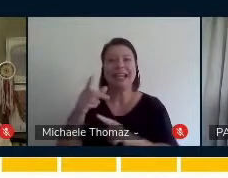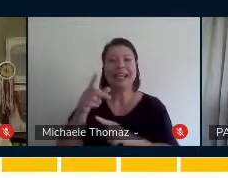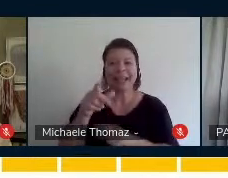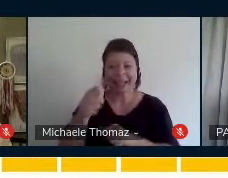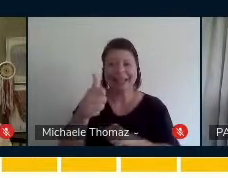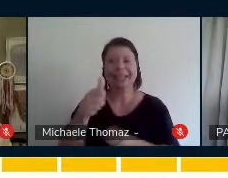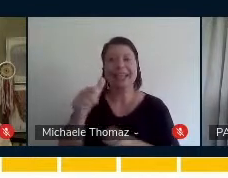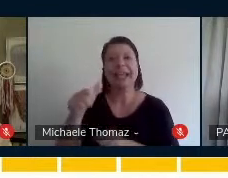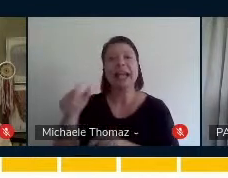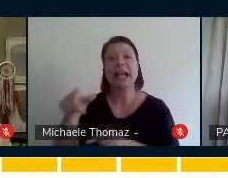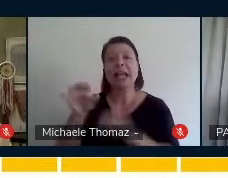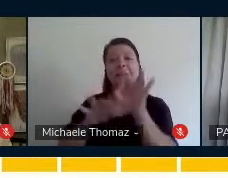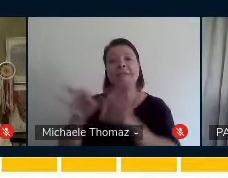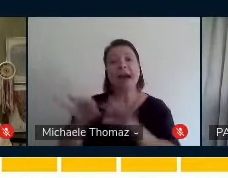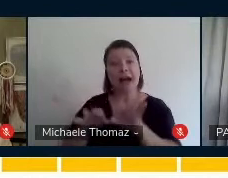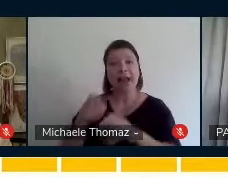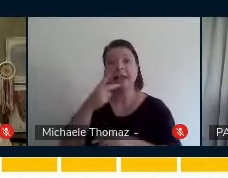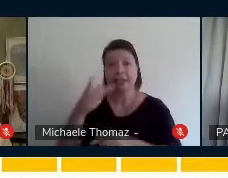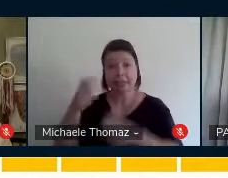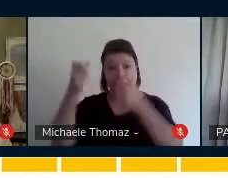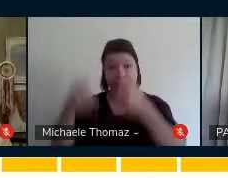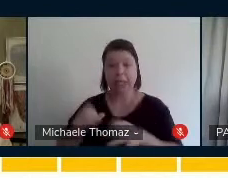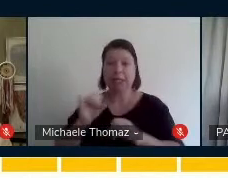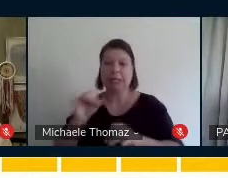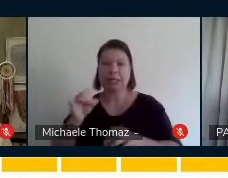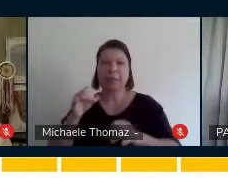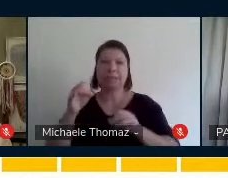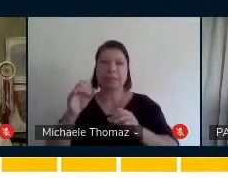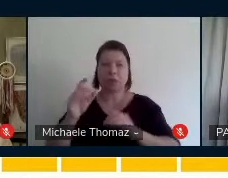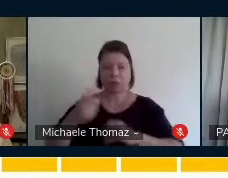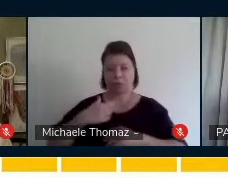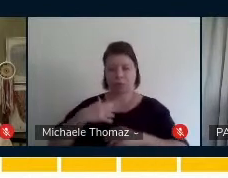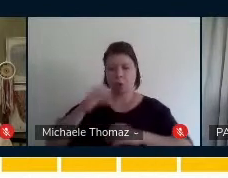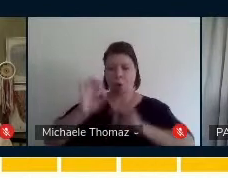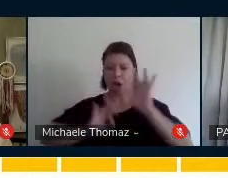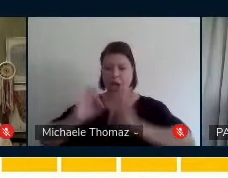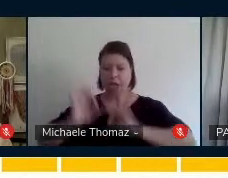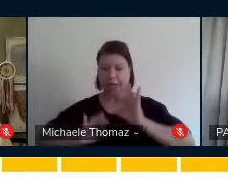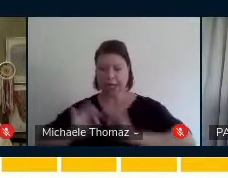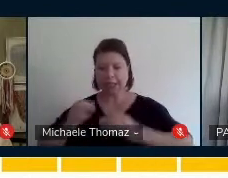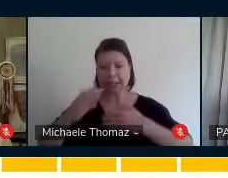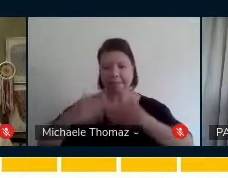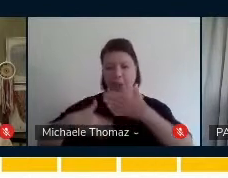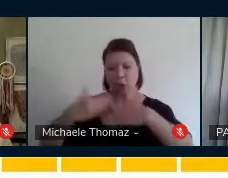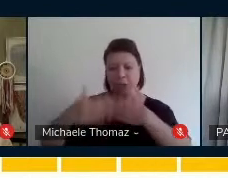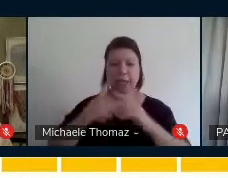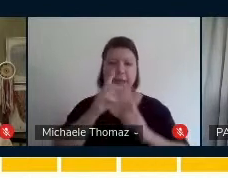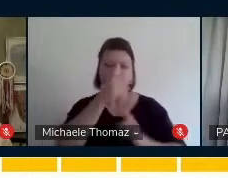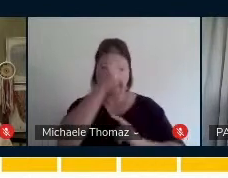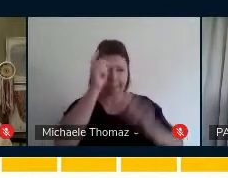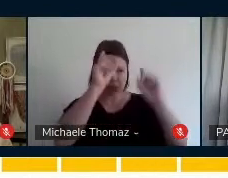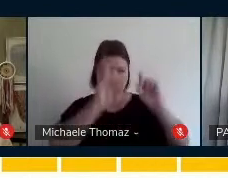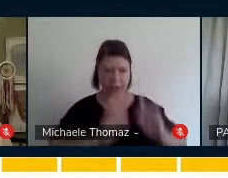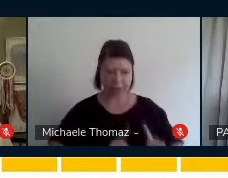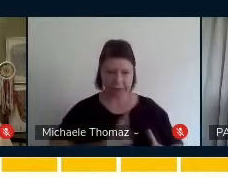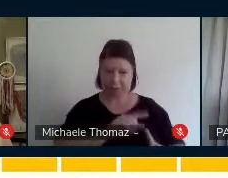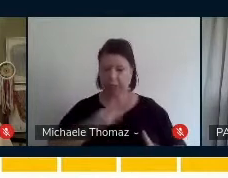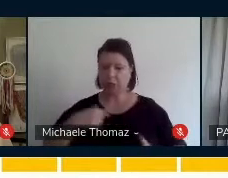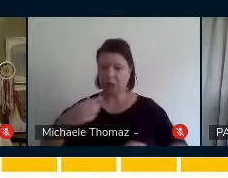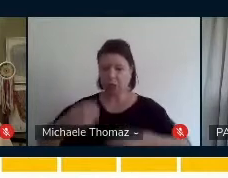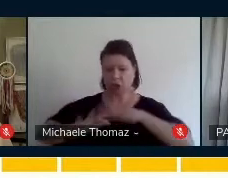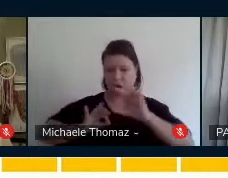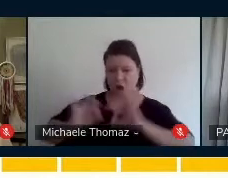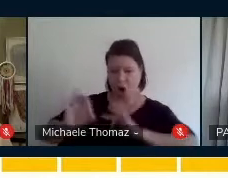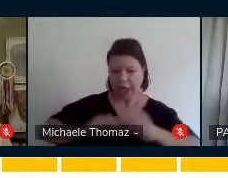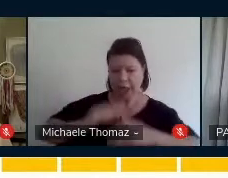organiza processos para as pessoas com deficiência e a gente percebe como é o